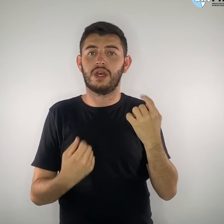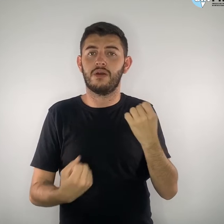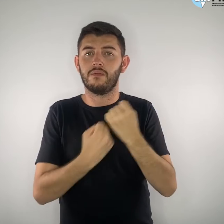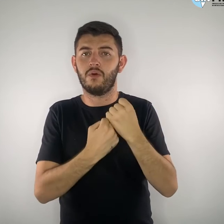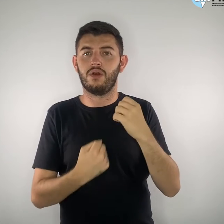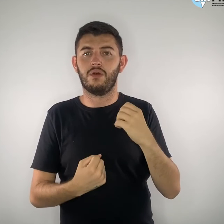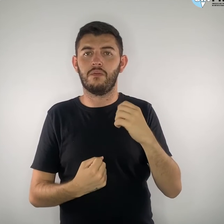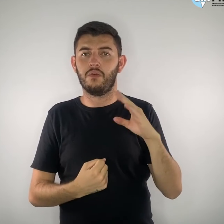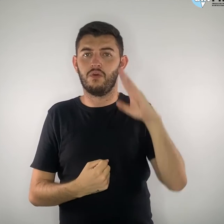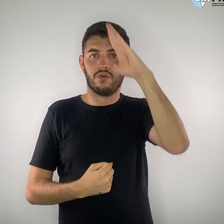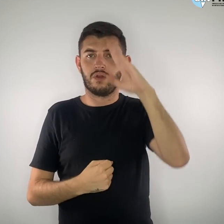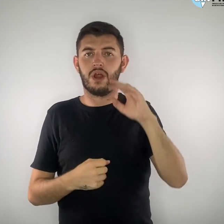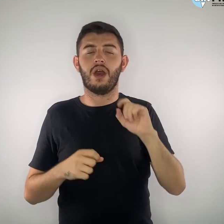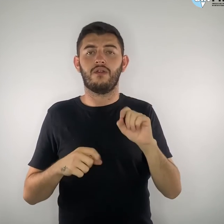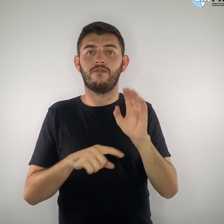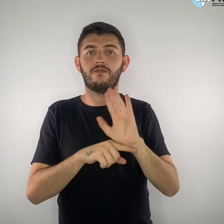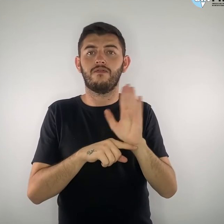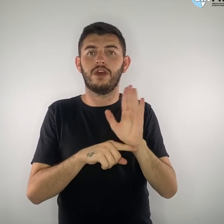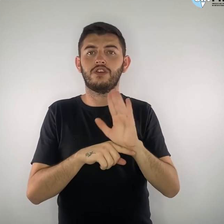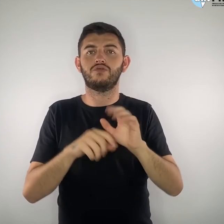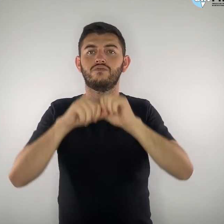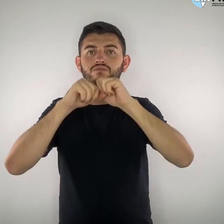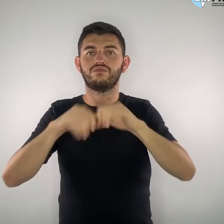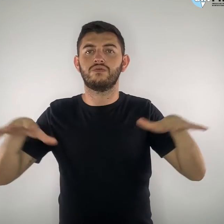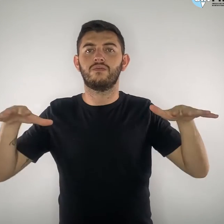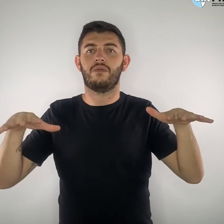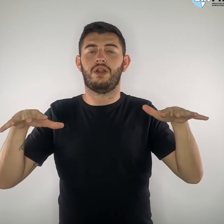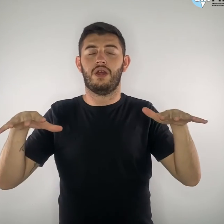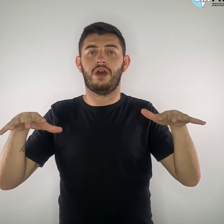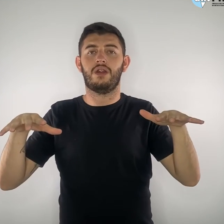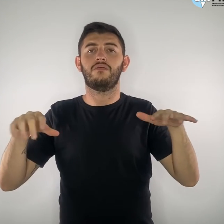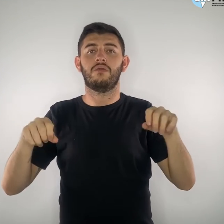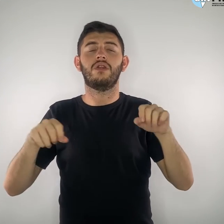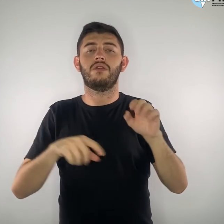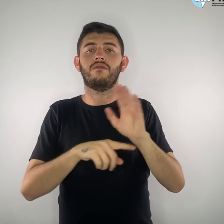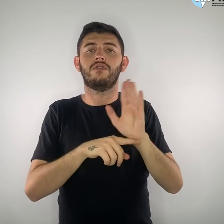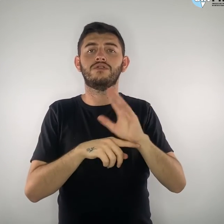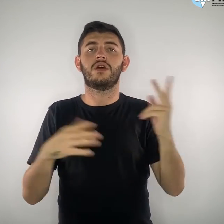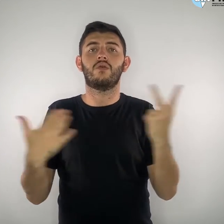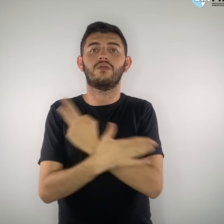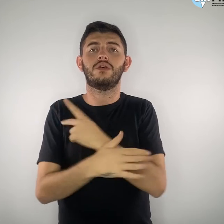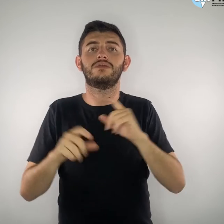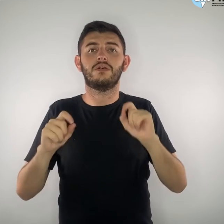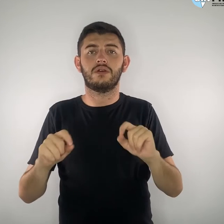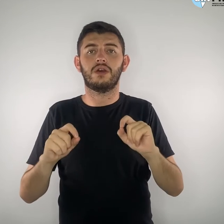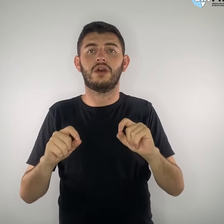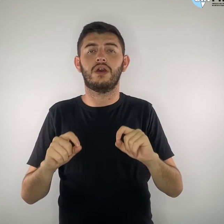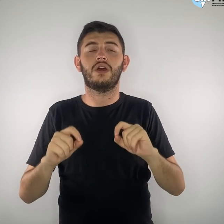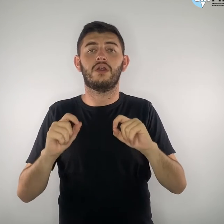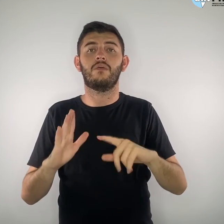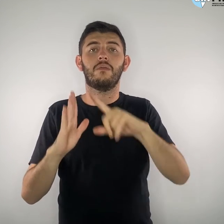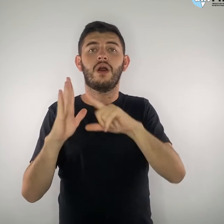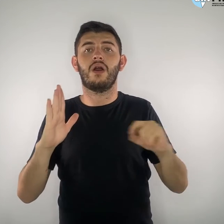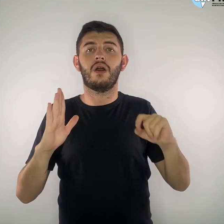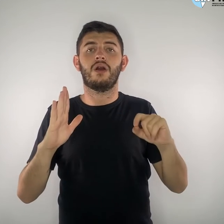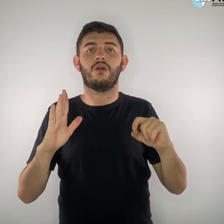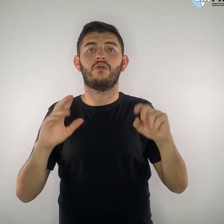vídeo feito no Palácio da Alvorada cantando a música Mostra Tua Força Brasil e